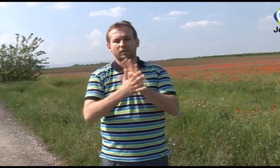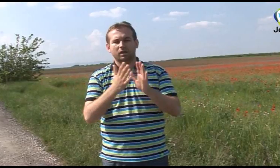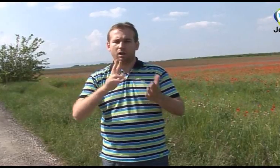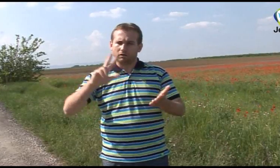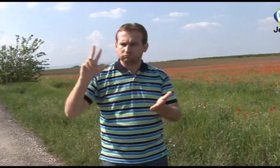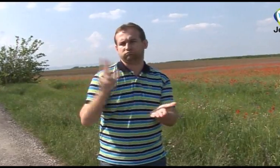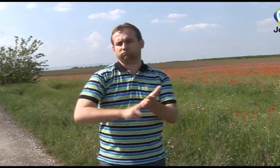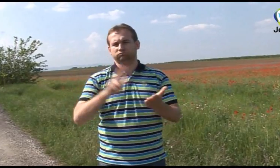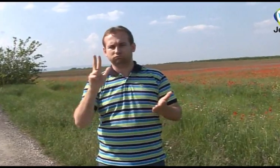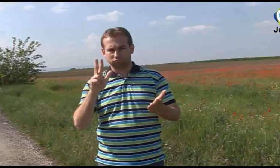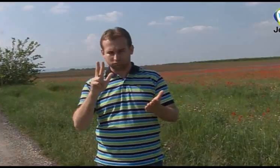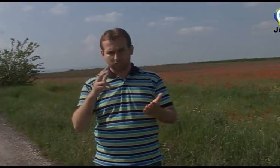kommunikációs forma.